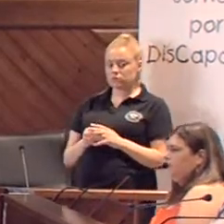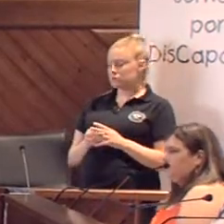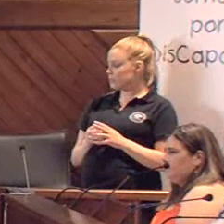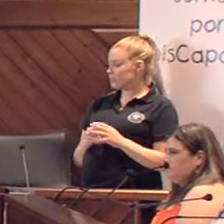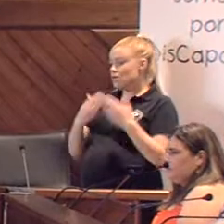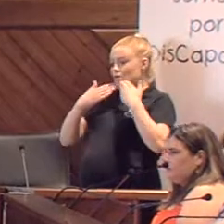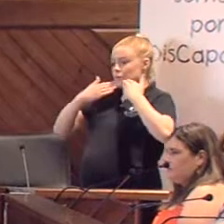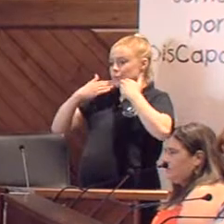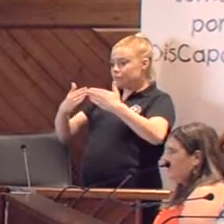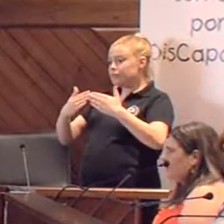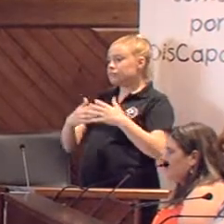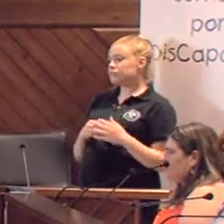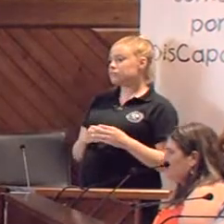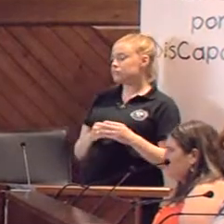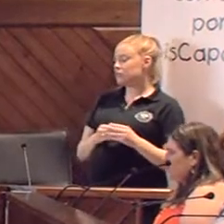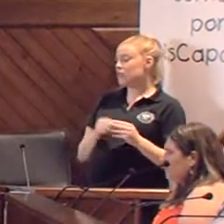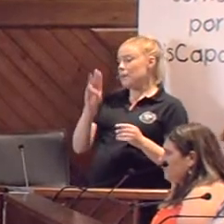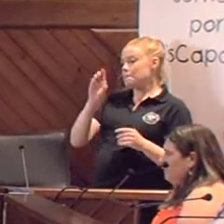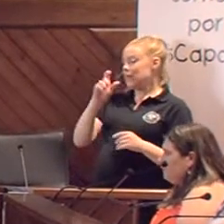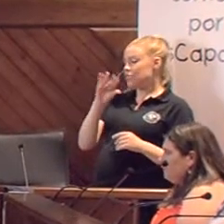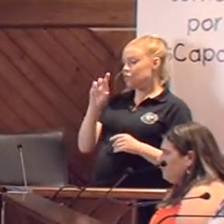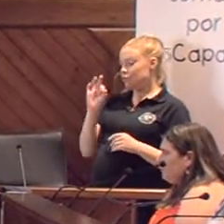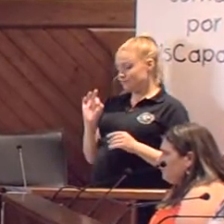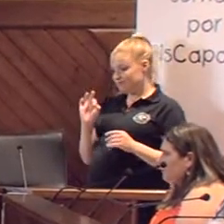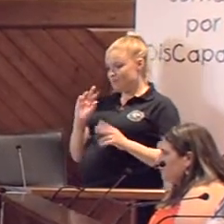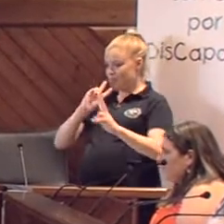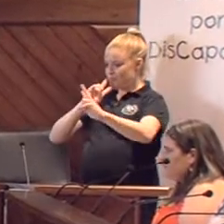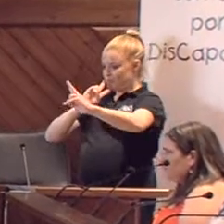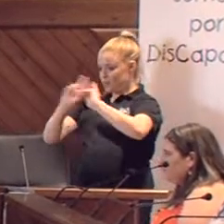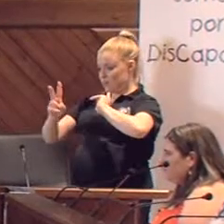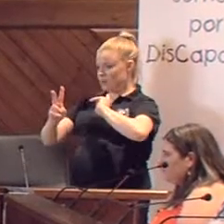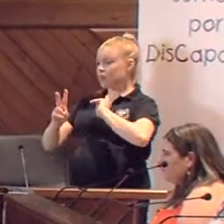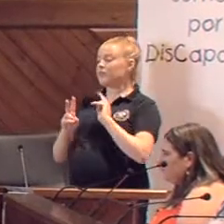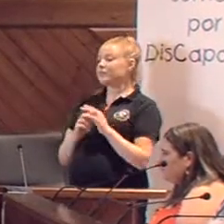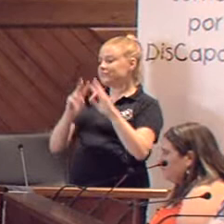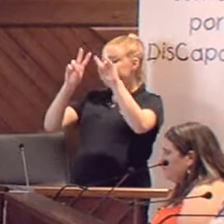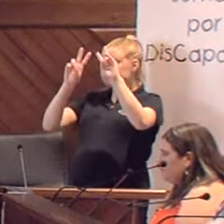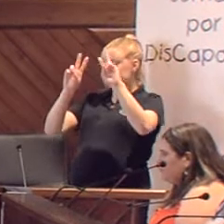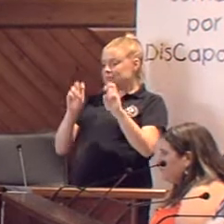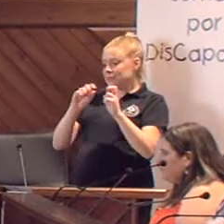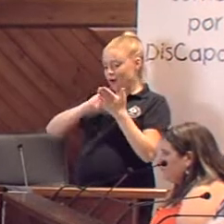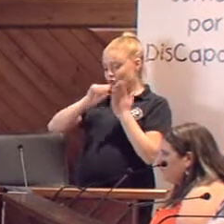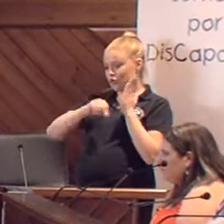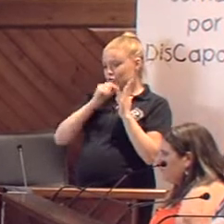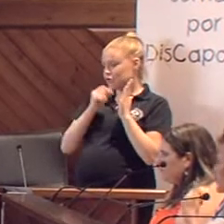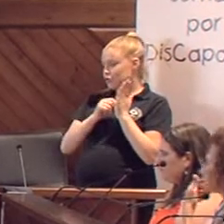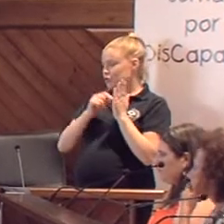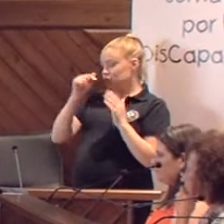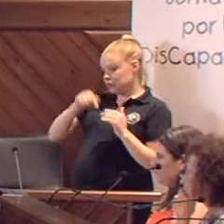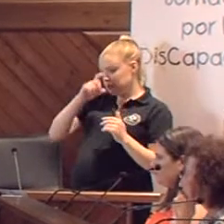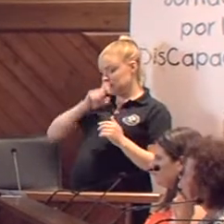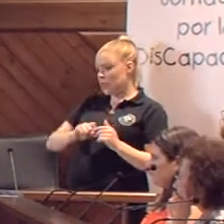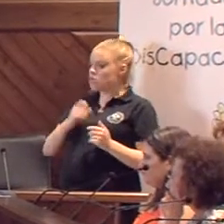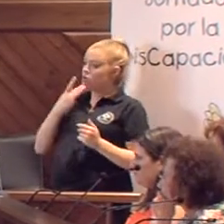Pues muchísimas gracias. Y, Pedro, se te contestará en el tema de los contratos que se han hecho en este año,